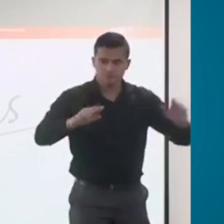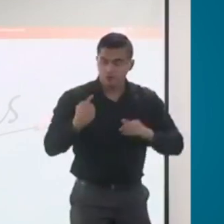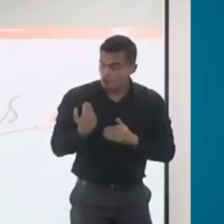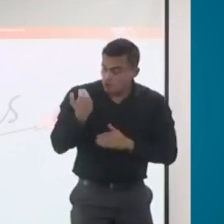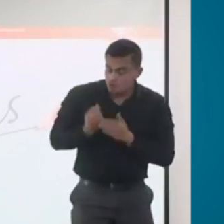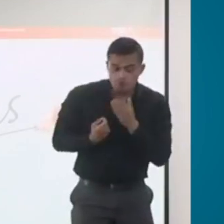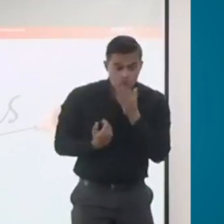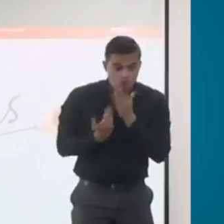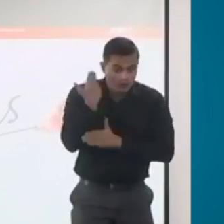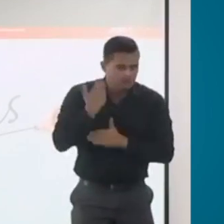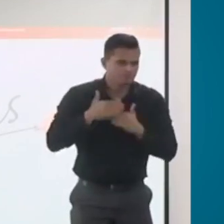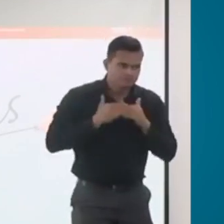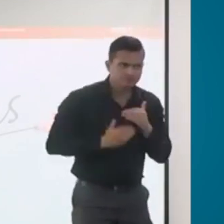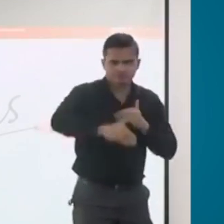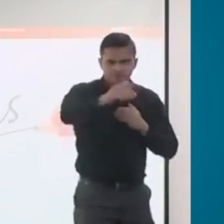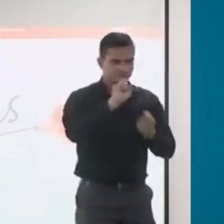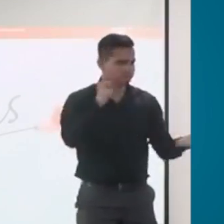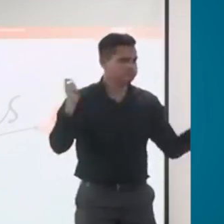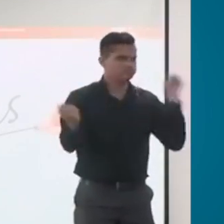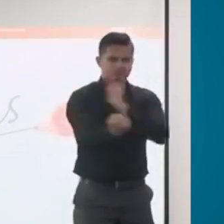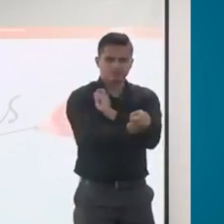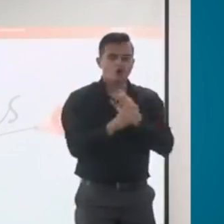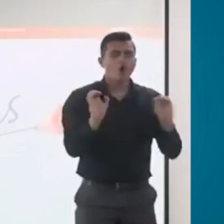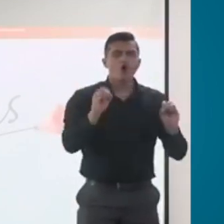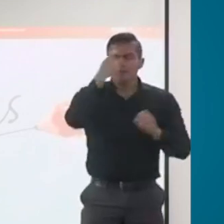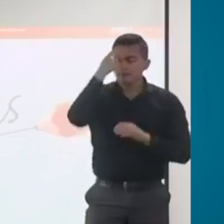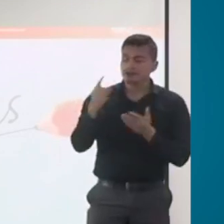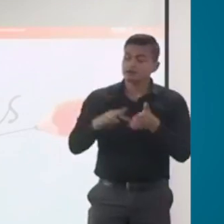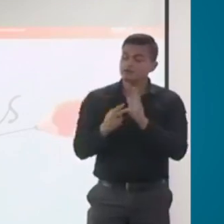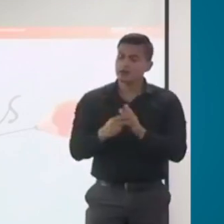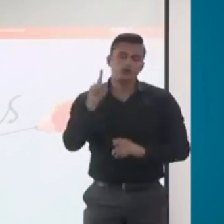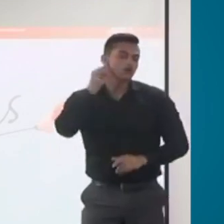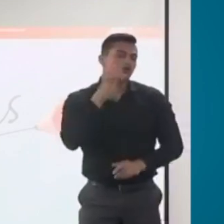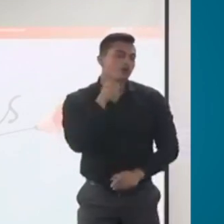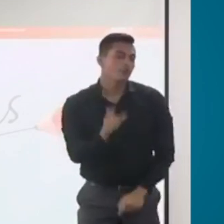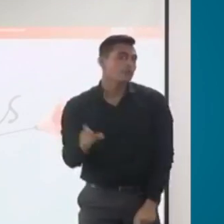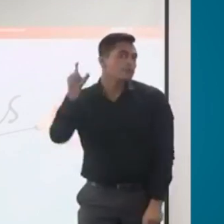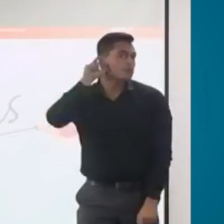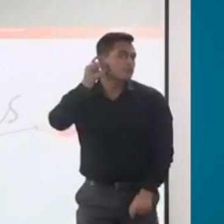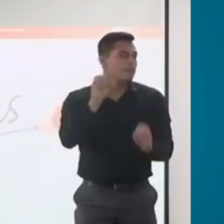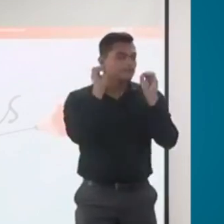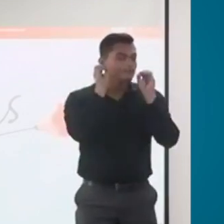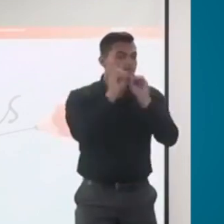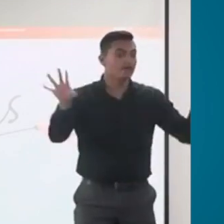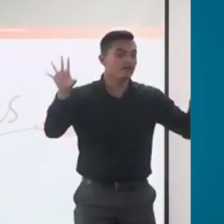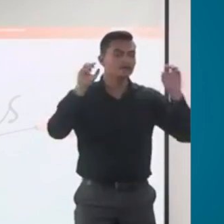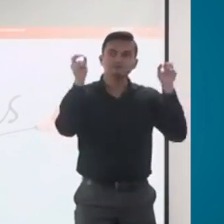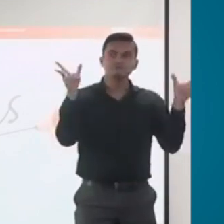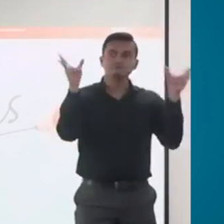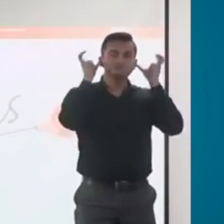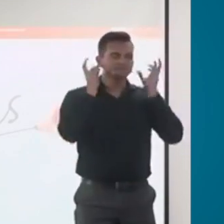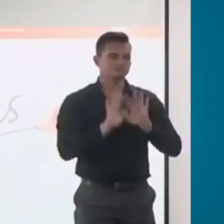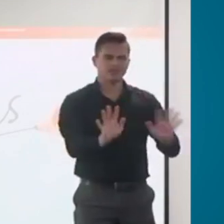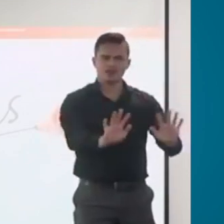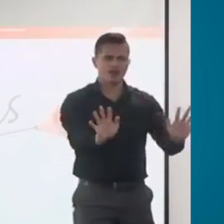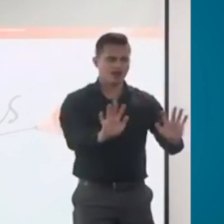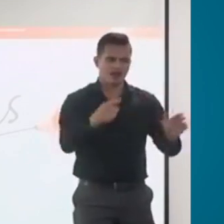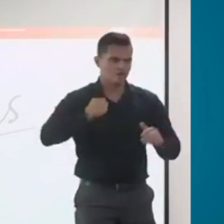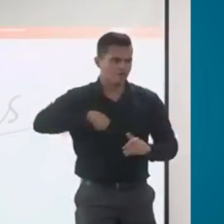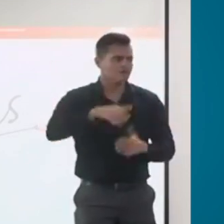tenerlo ya efectivamente se eliminó una condición. Lo que se hace es generar acciones afirmativas o